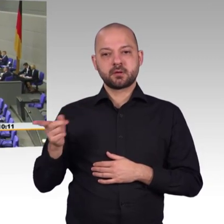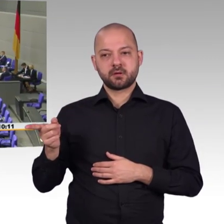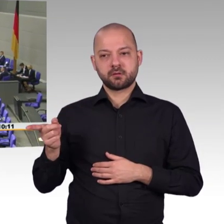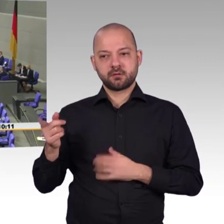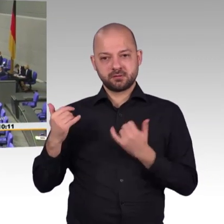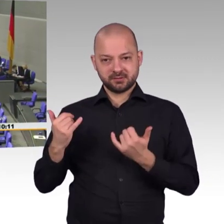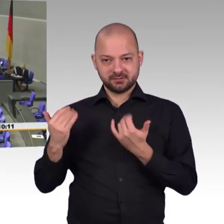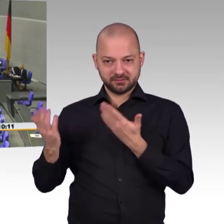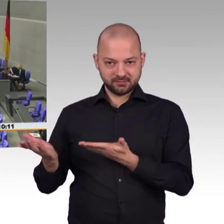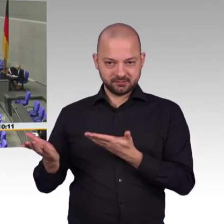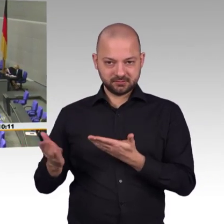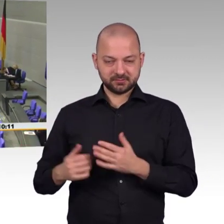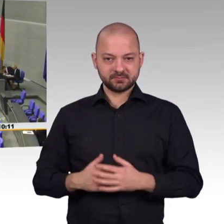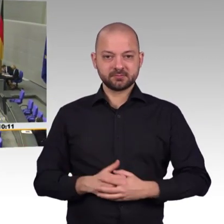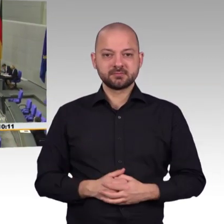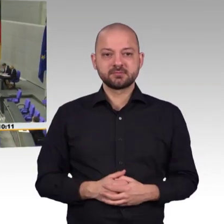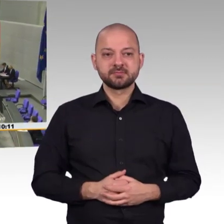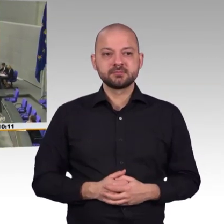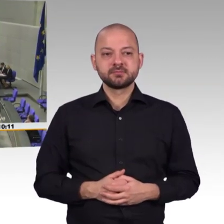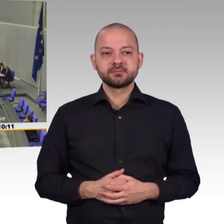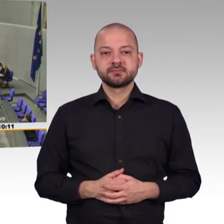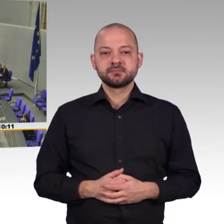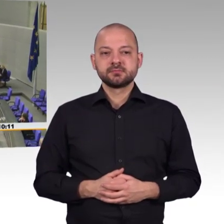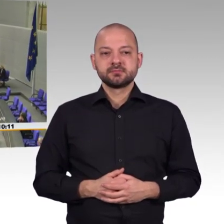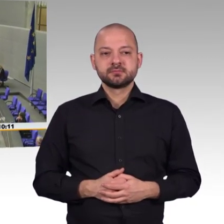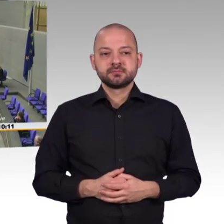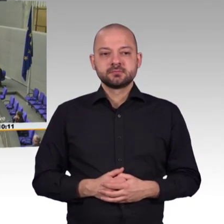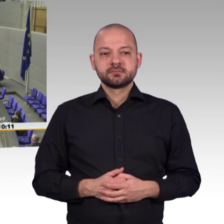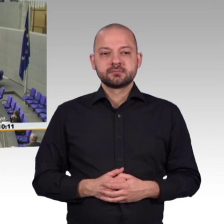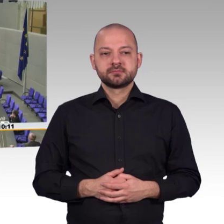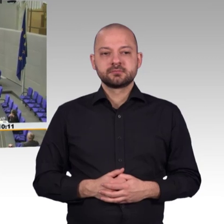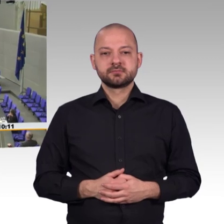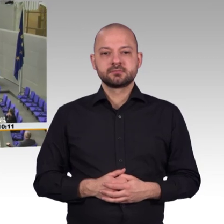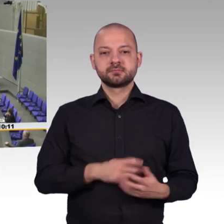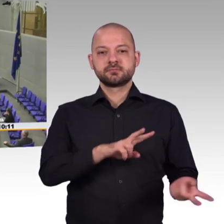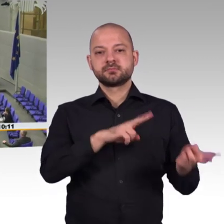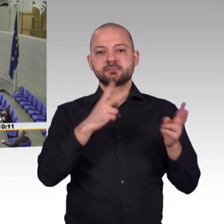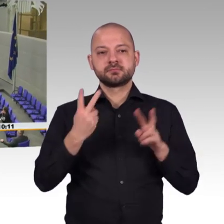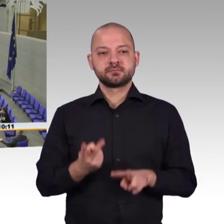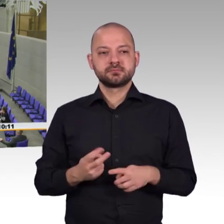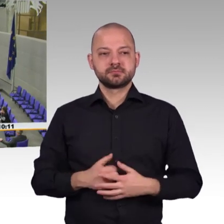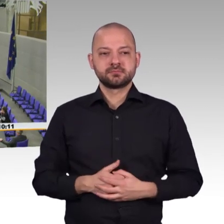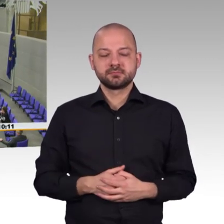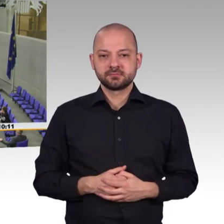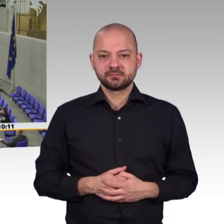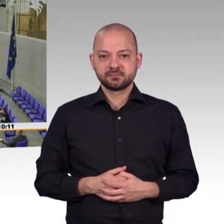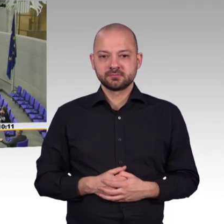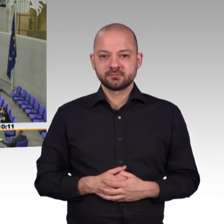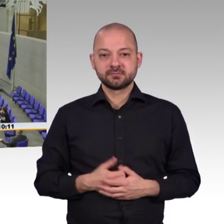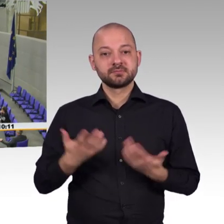Herr Präsident. Liebe Kolleginnen und Kollegen. Liebe Bürger. Die fehlende Digitalisierungsstrategie ist in der Vergangenheit